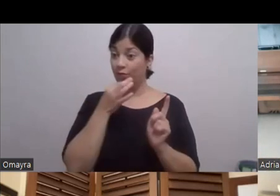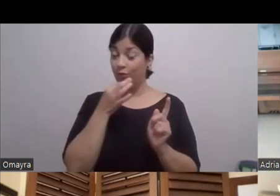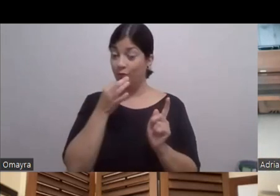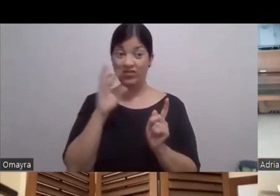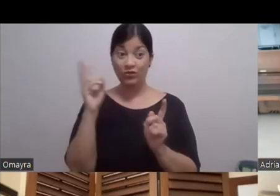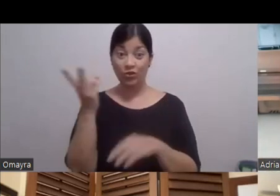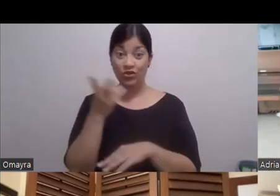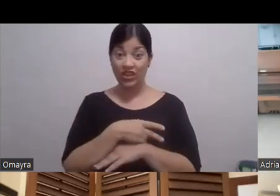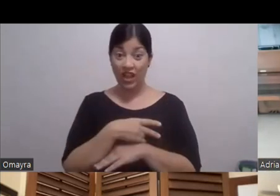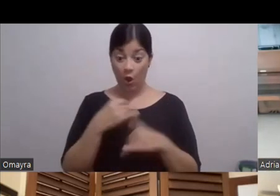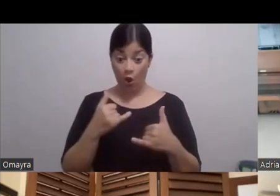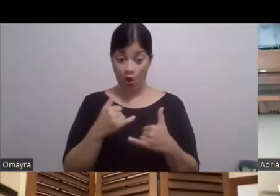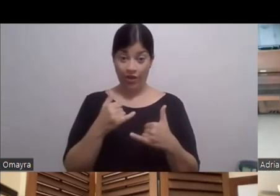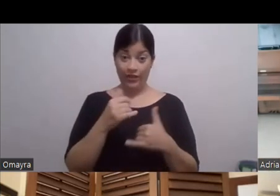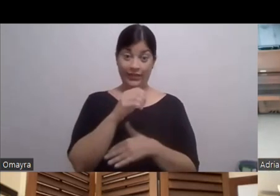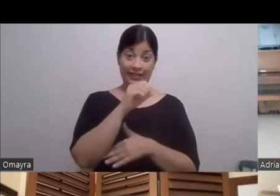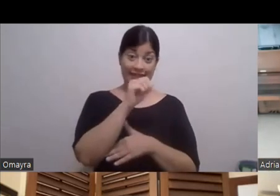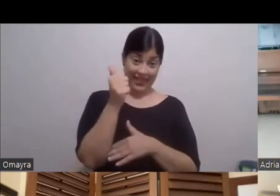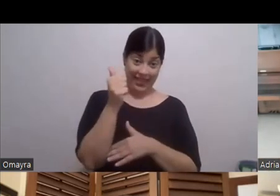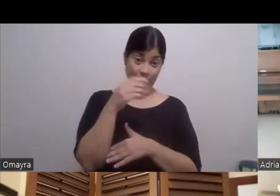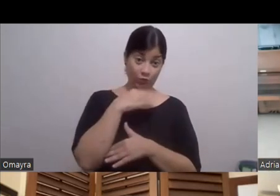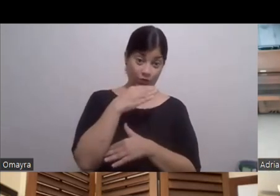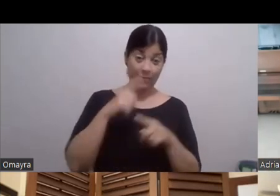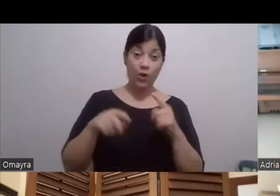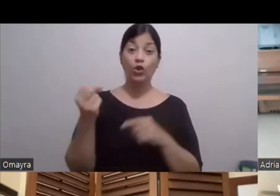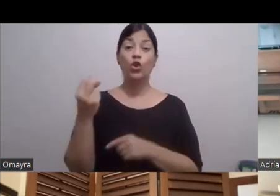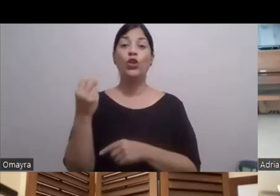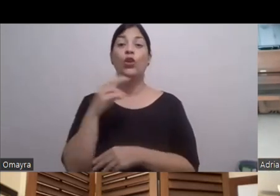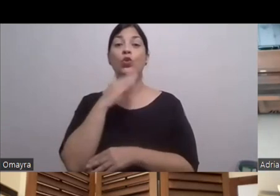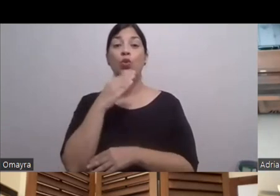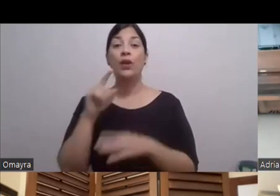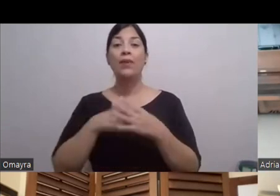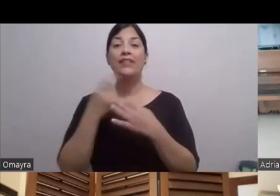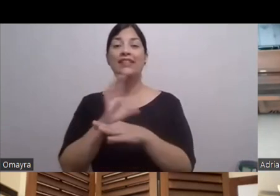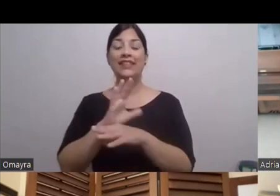octubre Empieza en los cines En hacer una vez en el Caribe Cuéntanos un poco De esta película